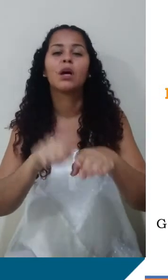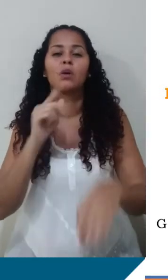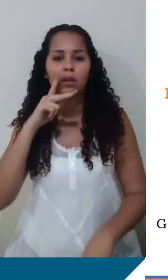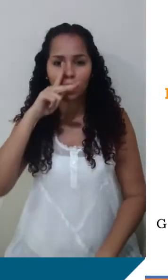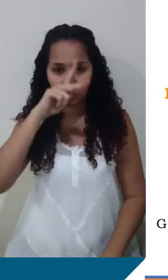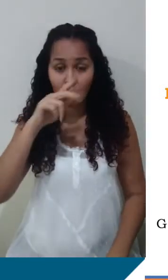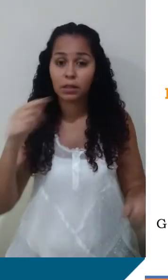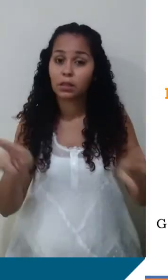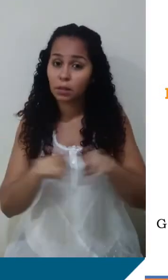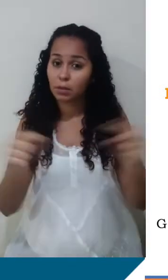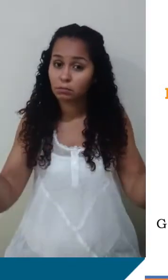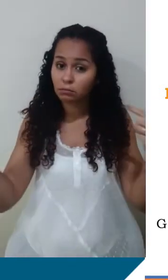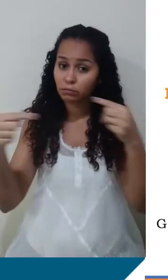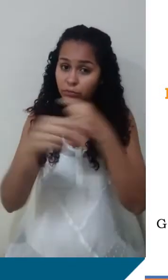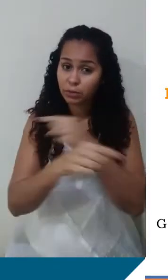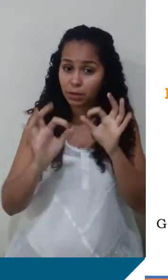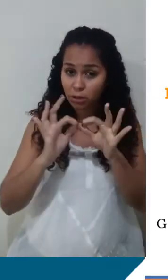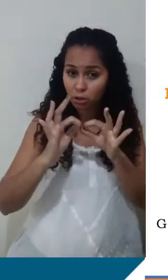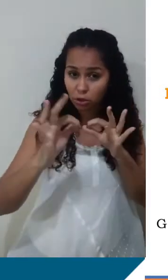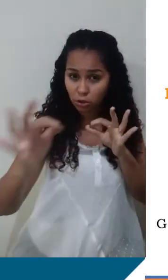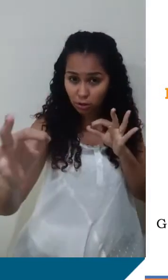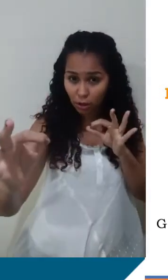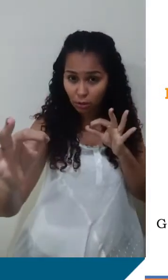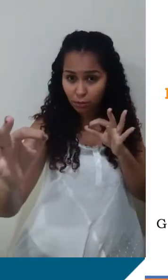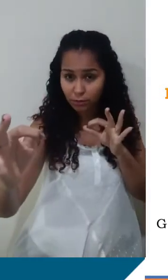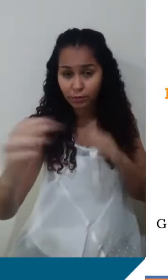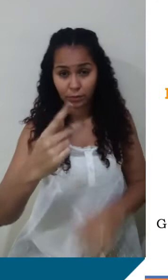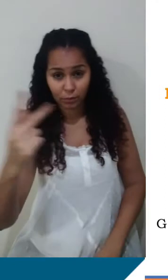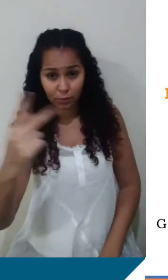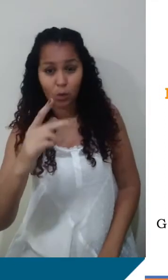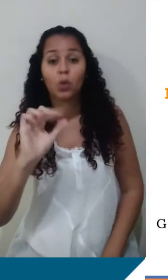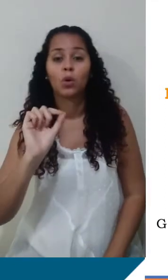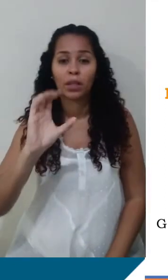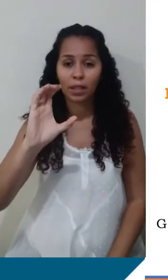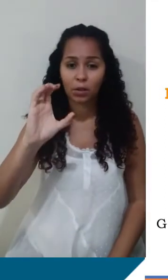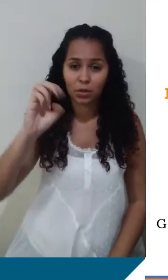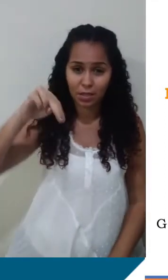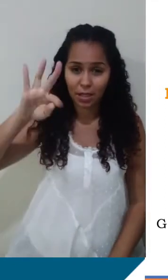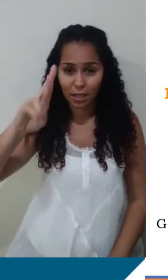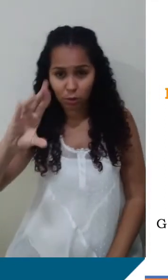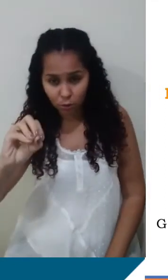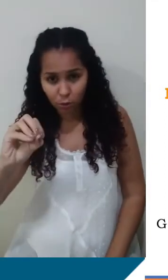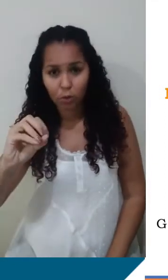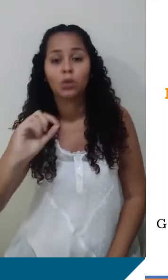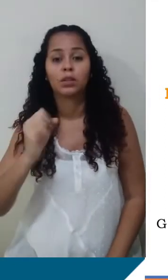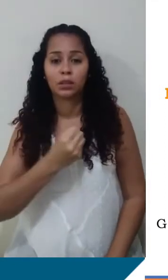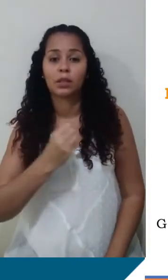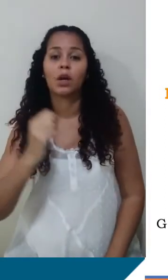inversamente proporcional à distância entre os centros desses corpos ao quadrado, ok? Como a gente